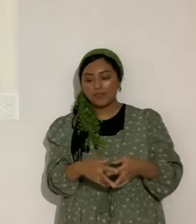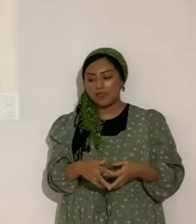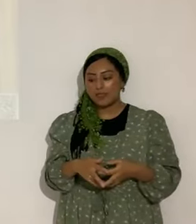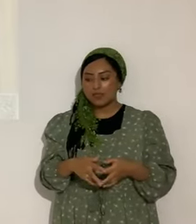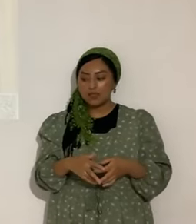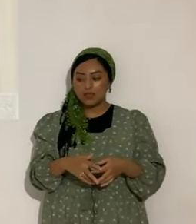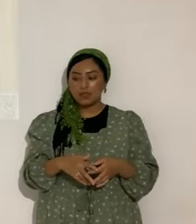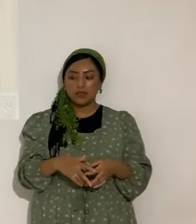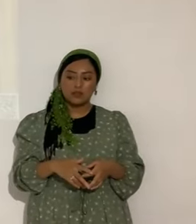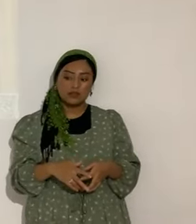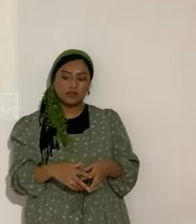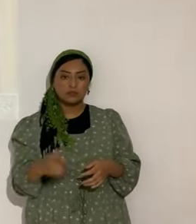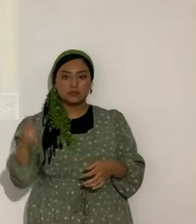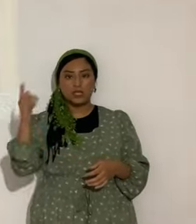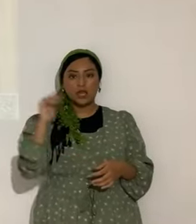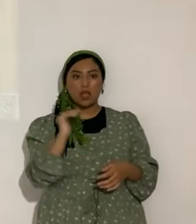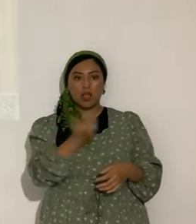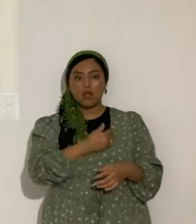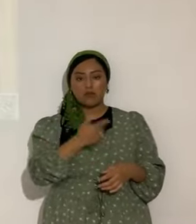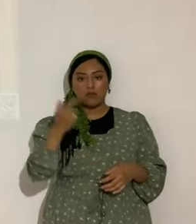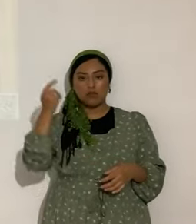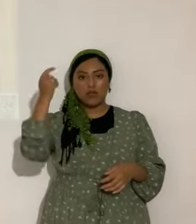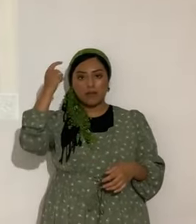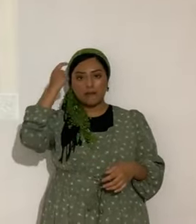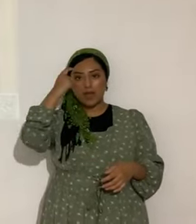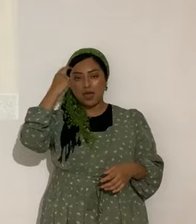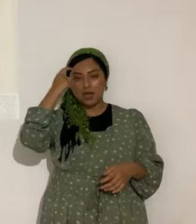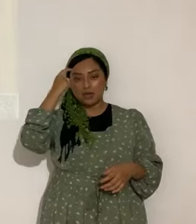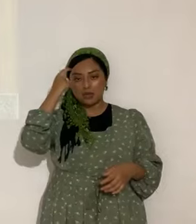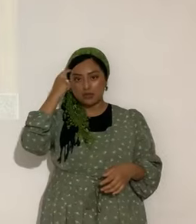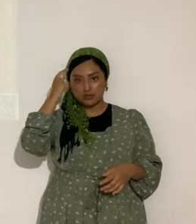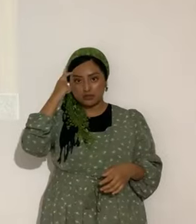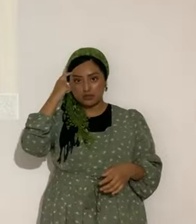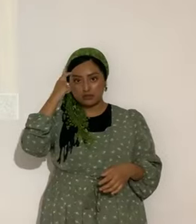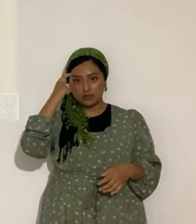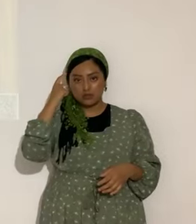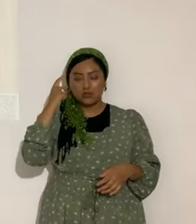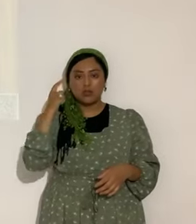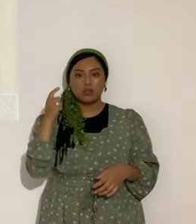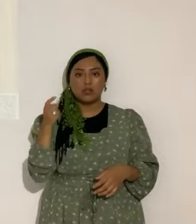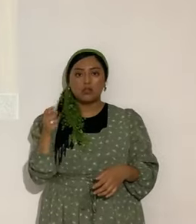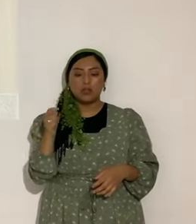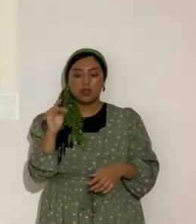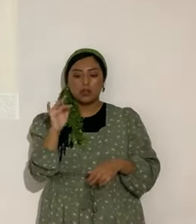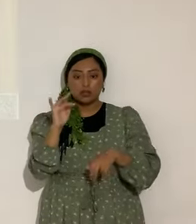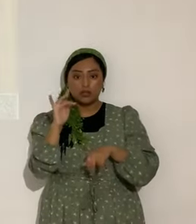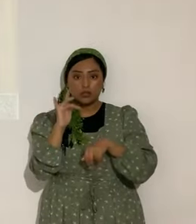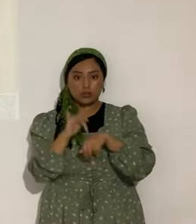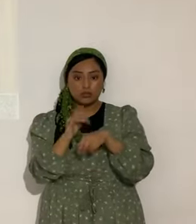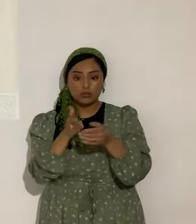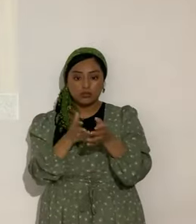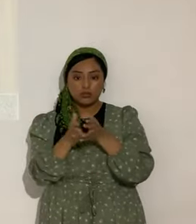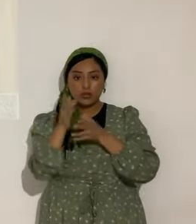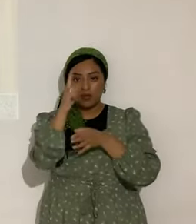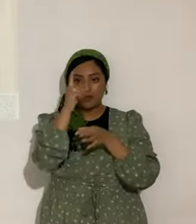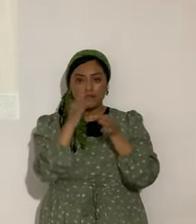La mente subconsciente. subconsciente. Tocada por la fe en Yashua. Es